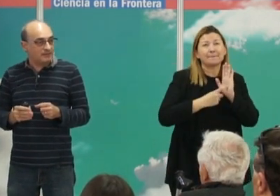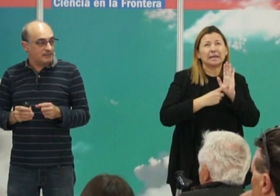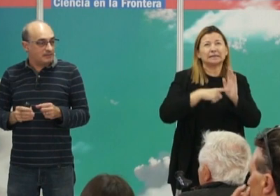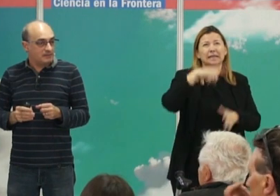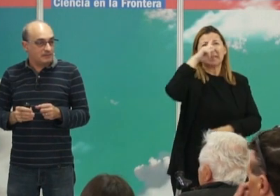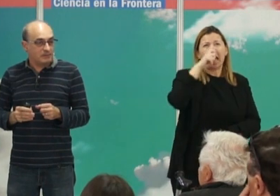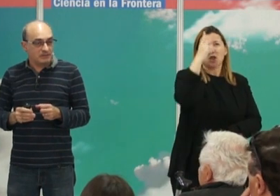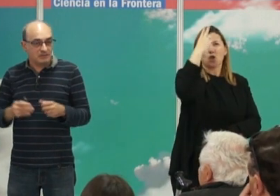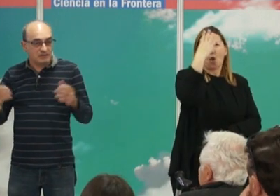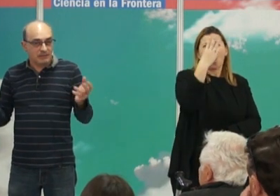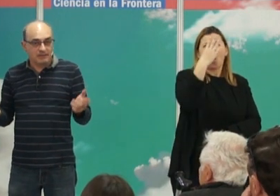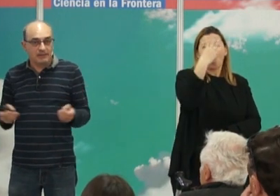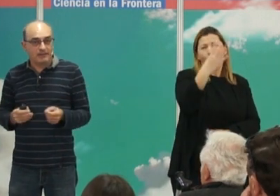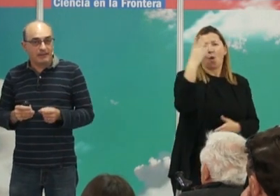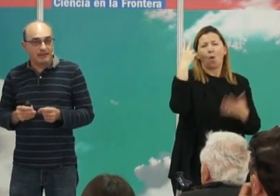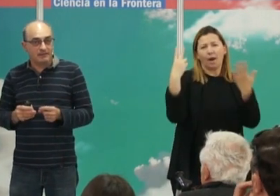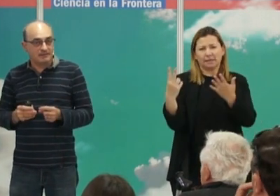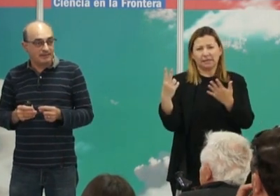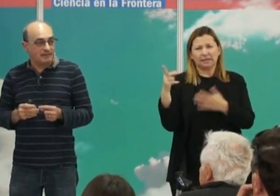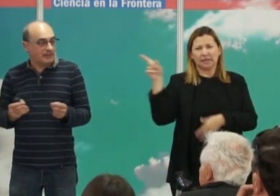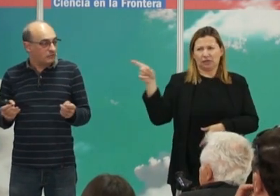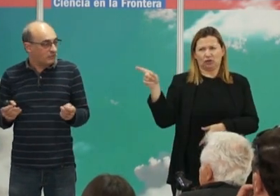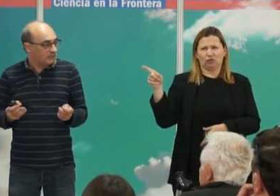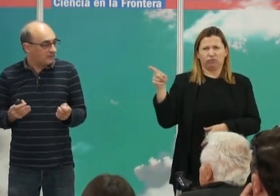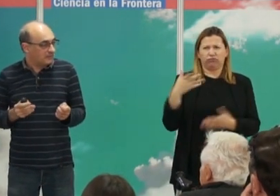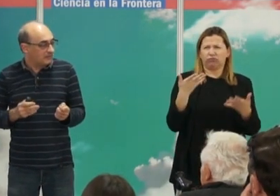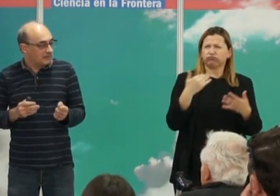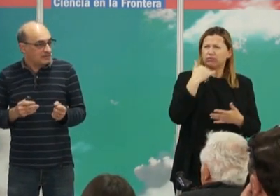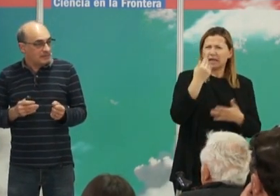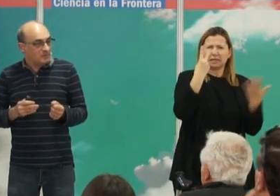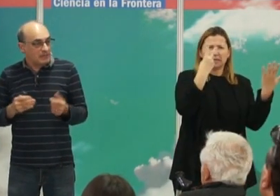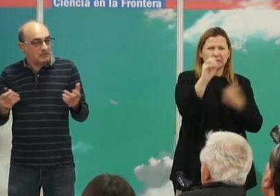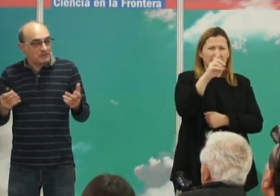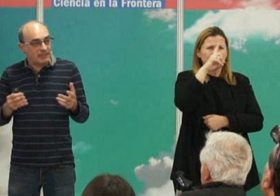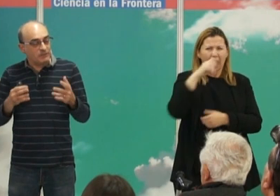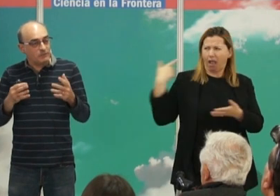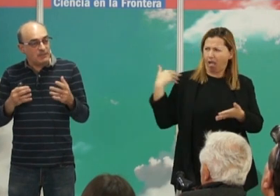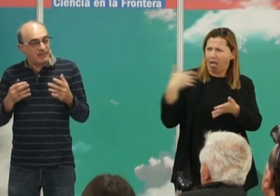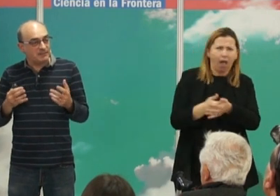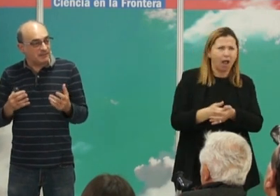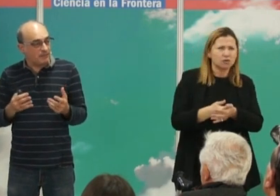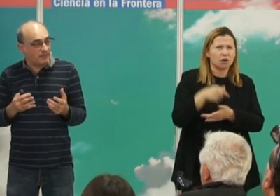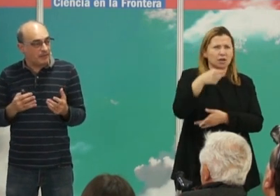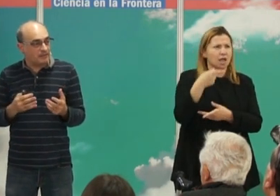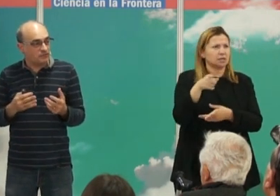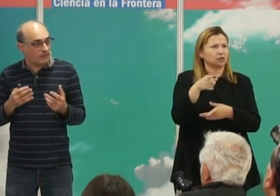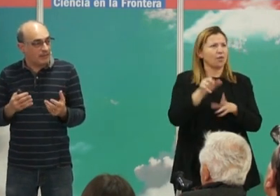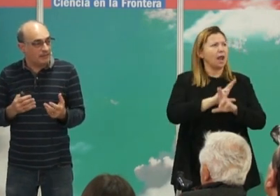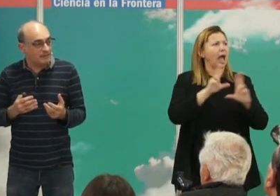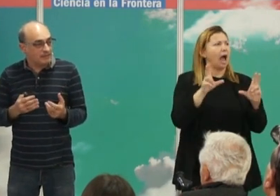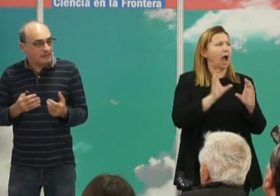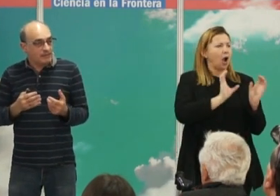47 por tanto hace ya 70 años que no existen pero tienen una persistencia